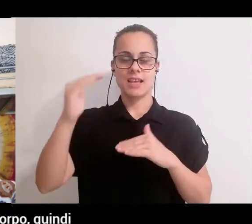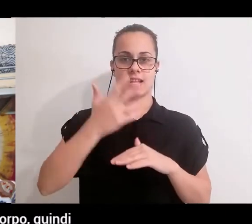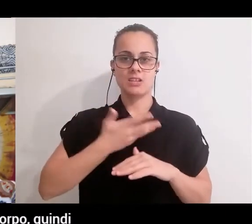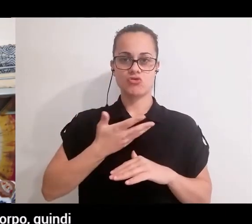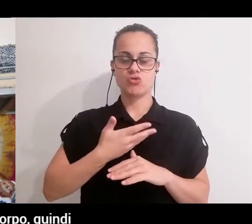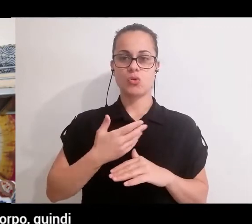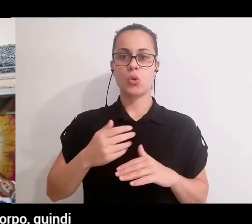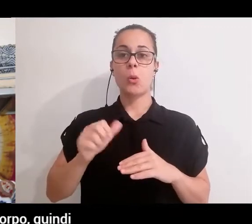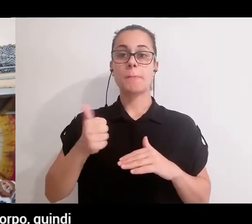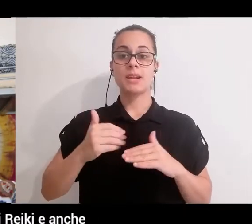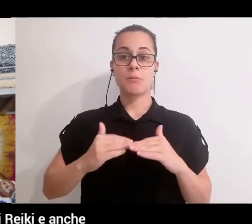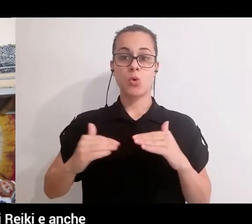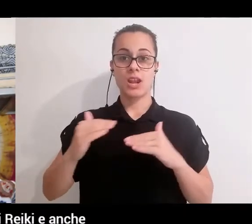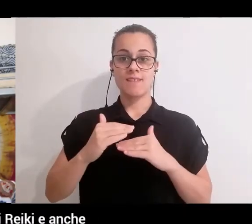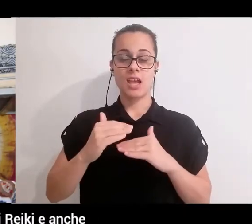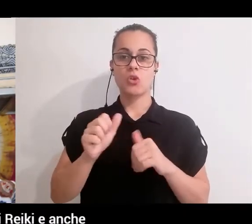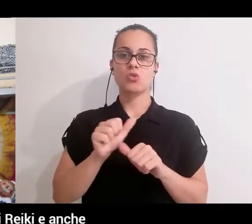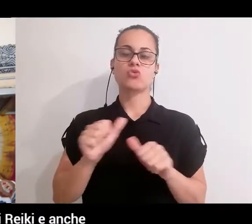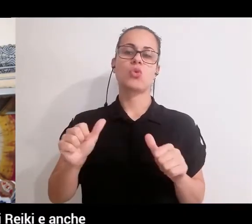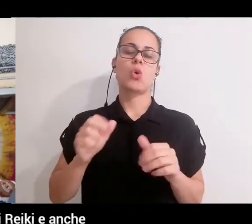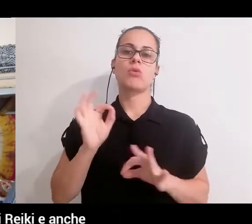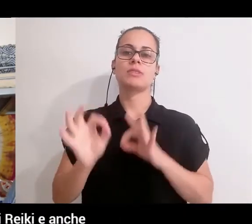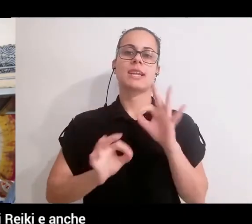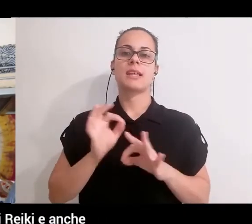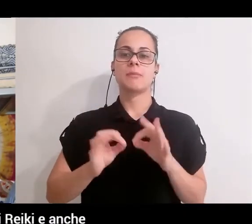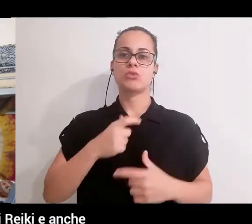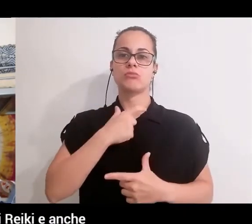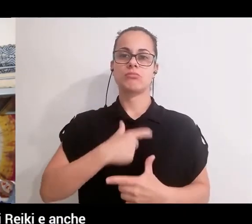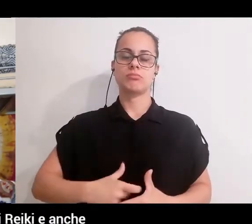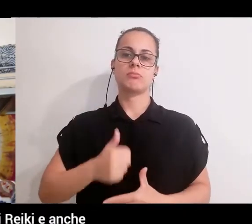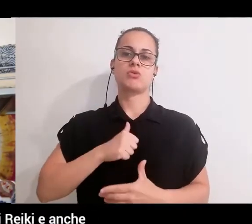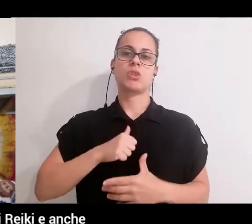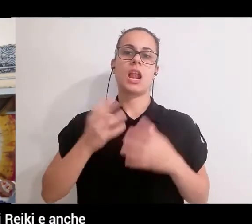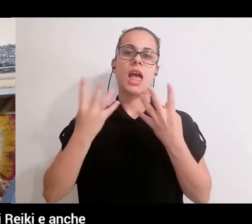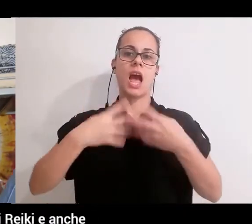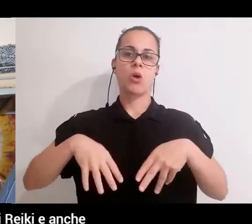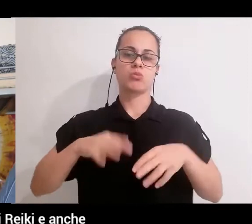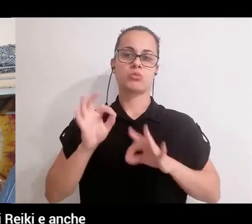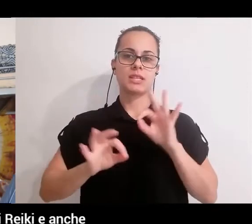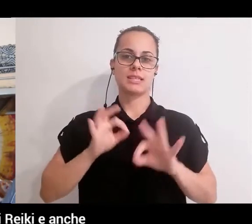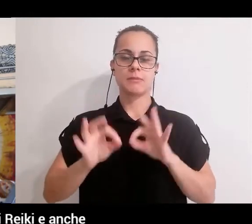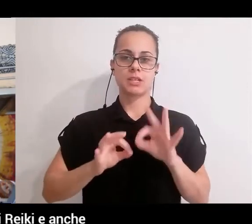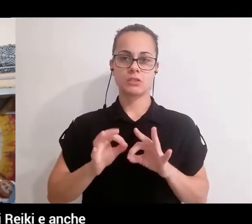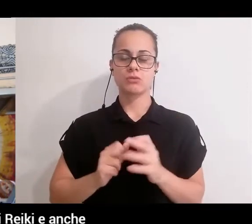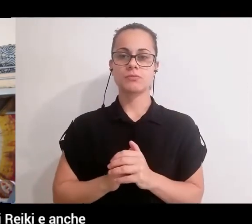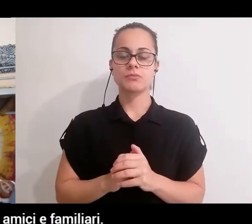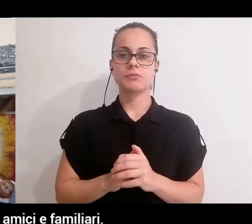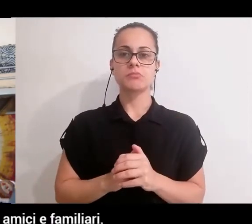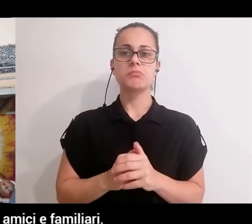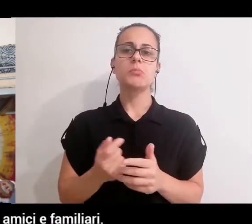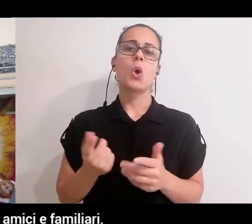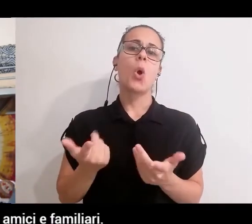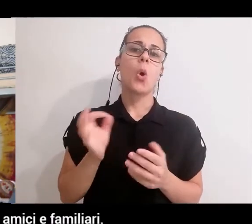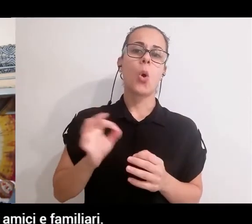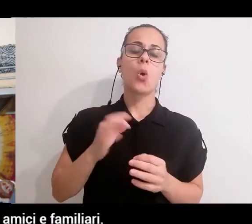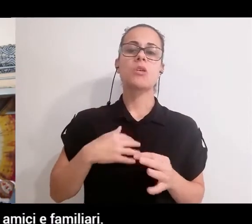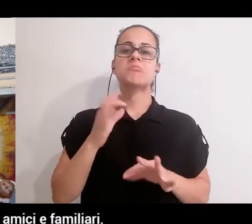nostro corpo, quindi viene fatto per seguire gli autotrattamenti Reiki e anche per trattare